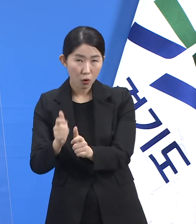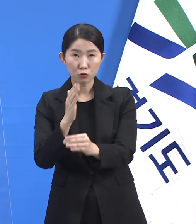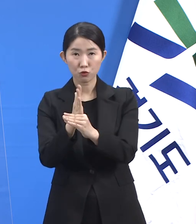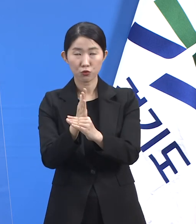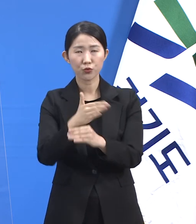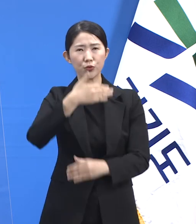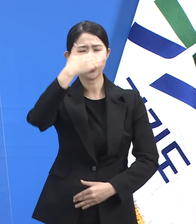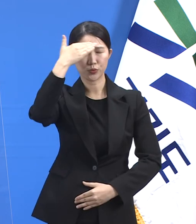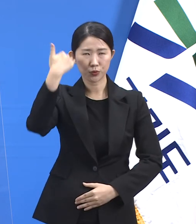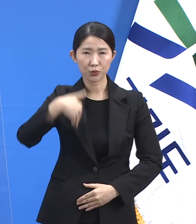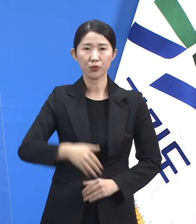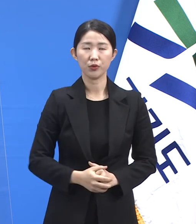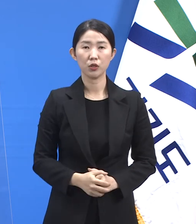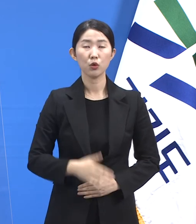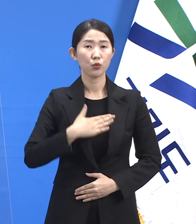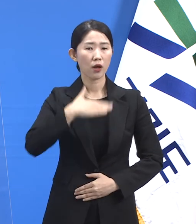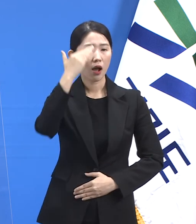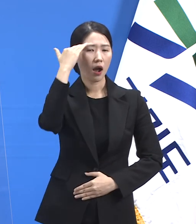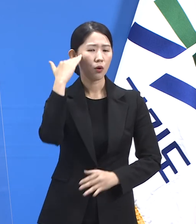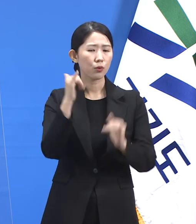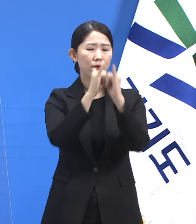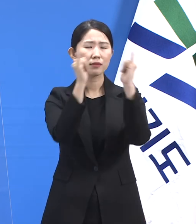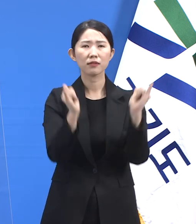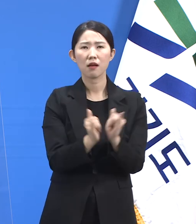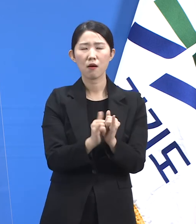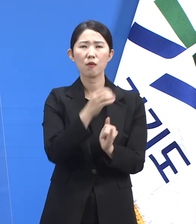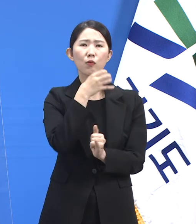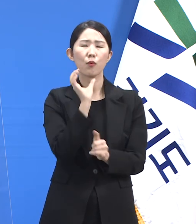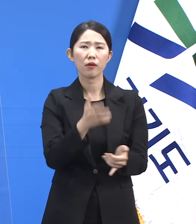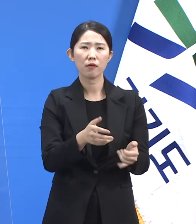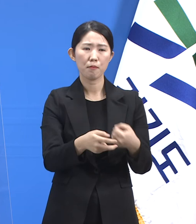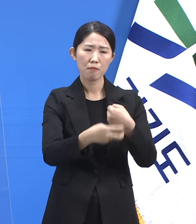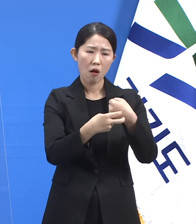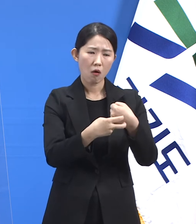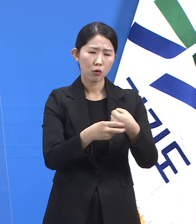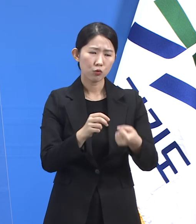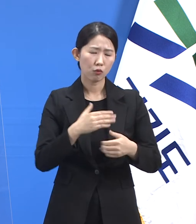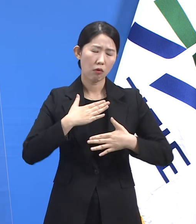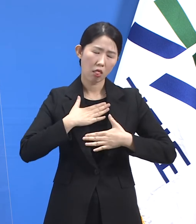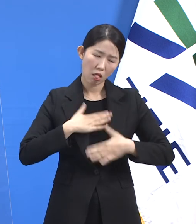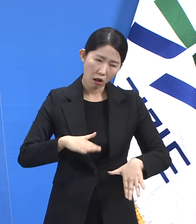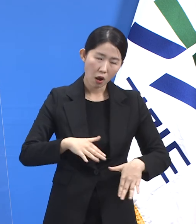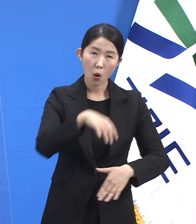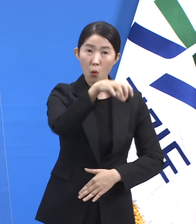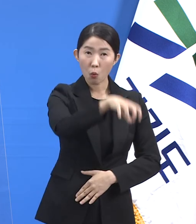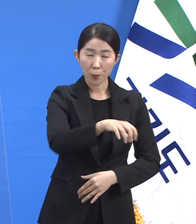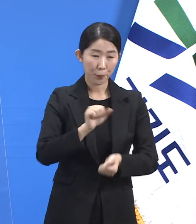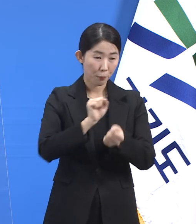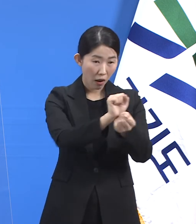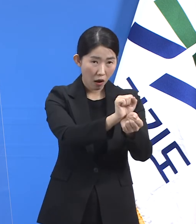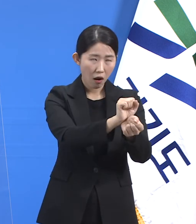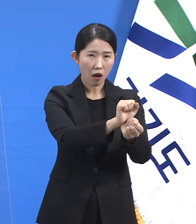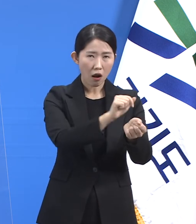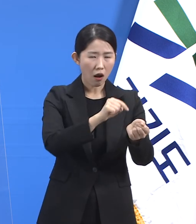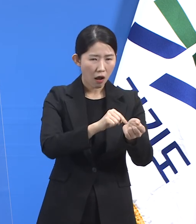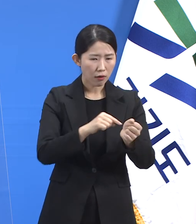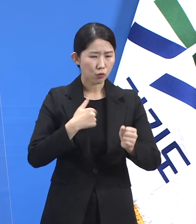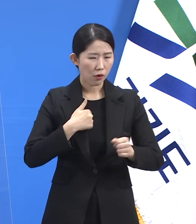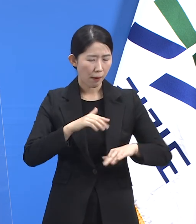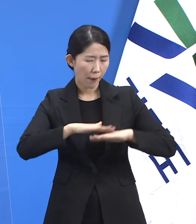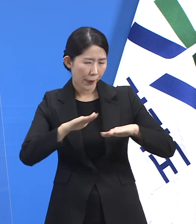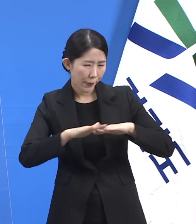우리 사회의 취약한 부분에서 집단 감염이 발생했을 때 이를 겪어가면서 해당 기관과